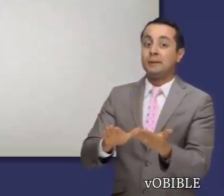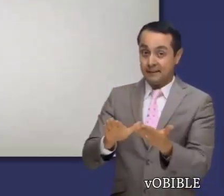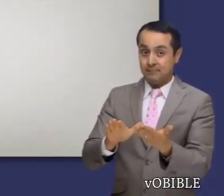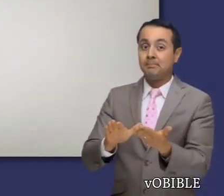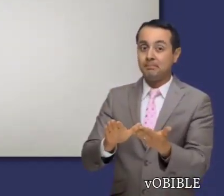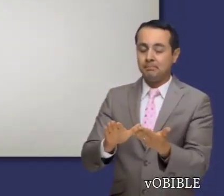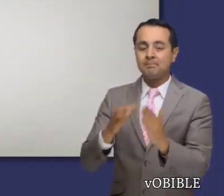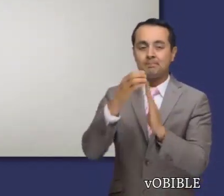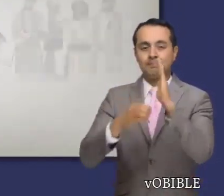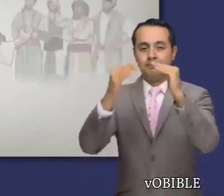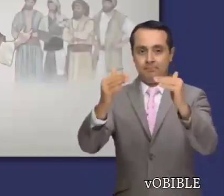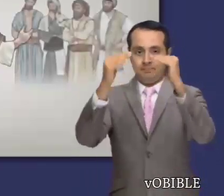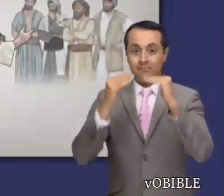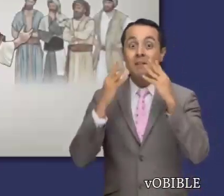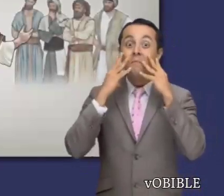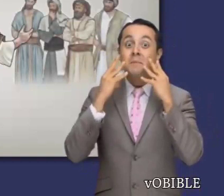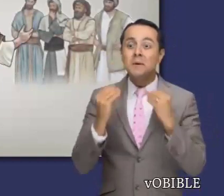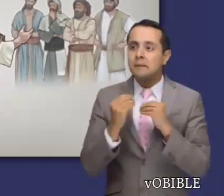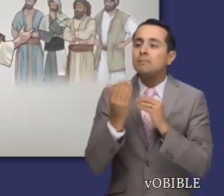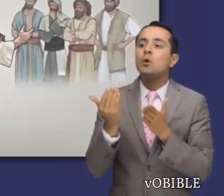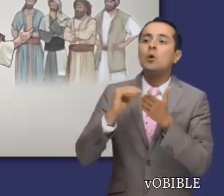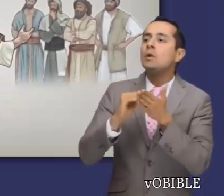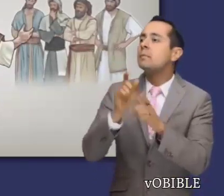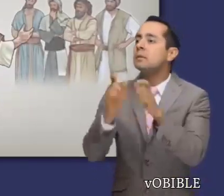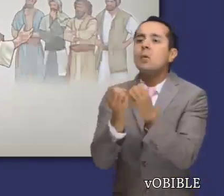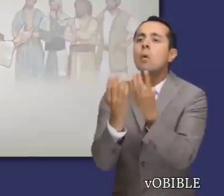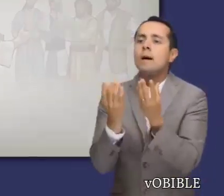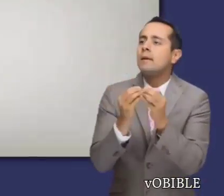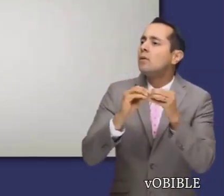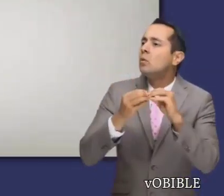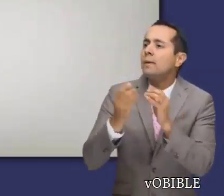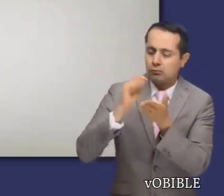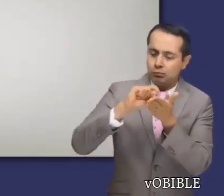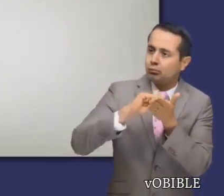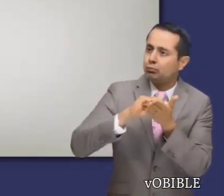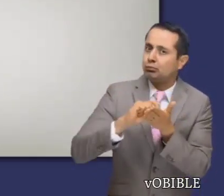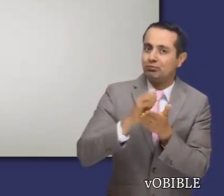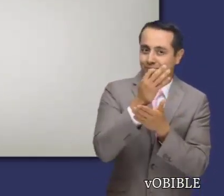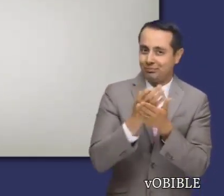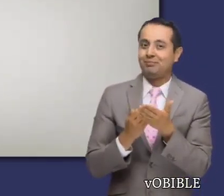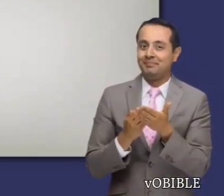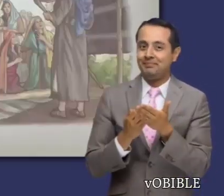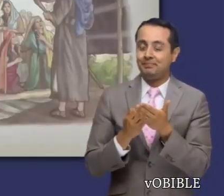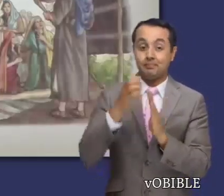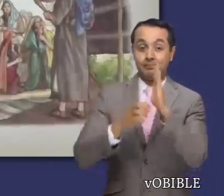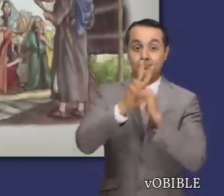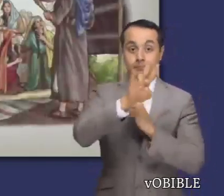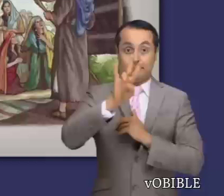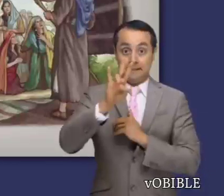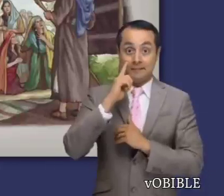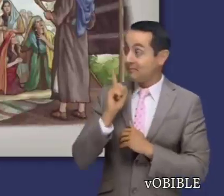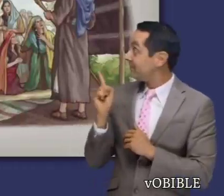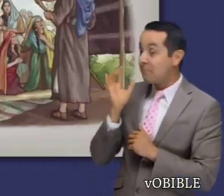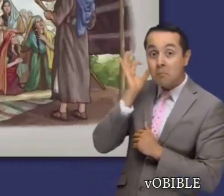En el siguiente capítulo, Moisés hace el segundo censo. En el capítulo 27, las hijas